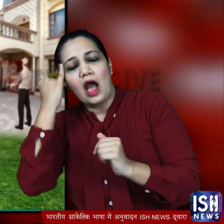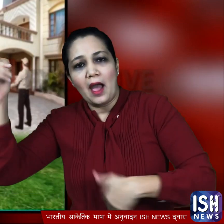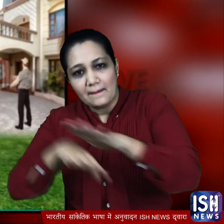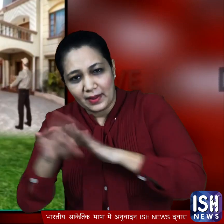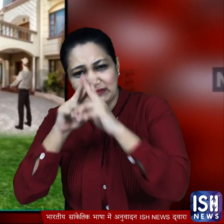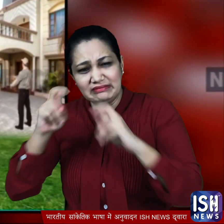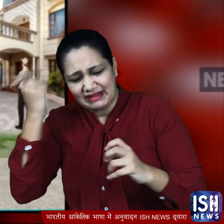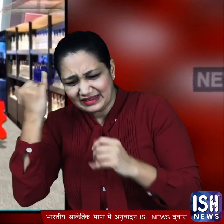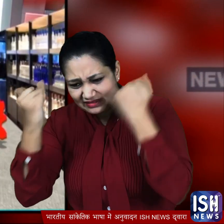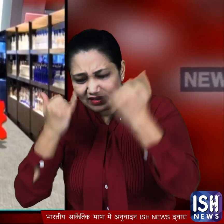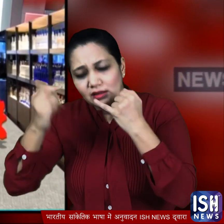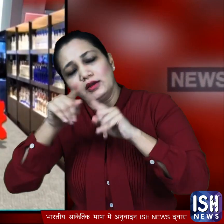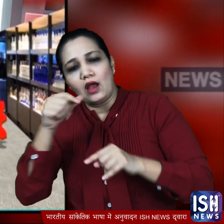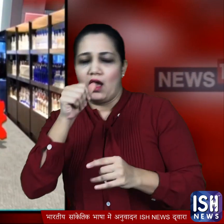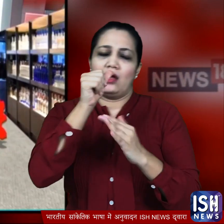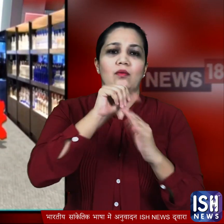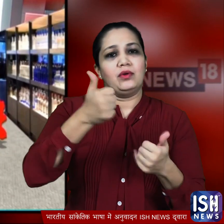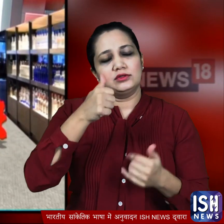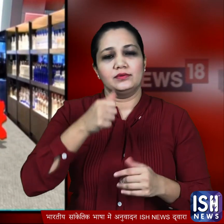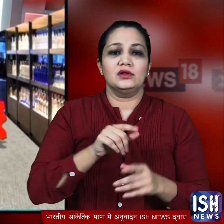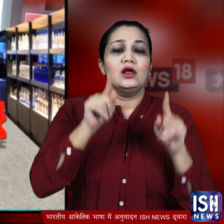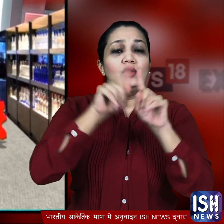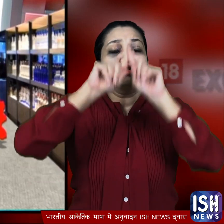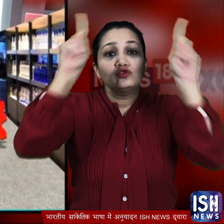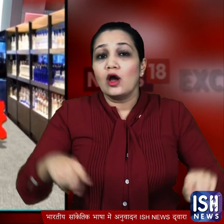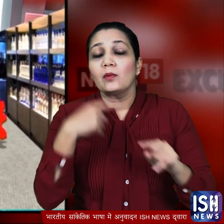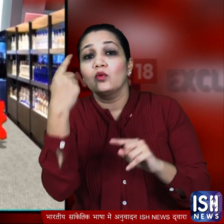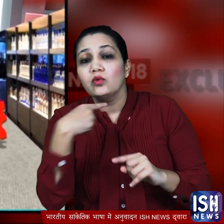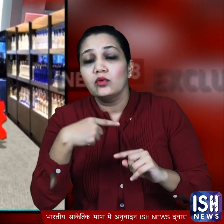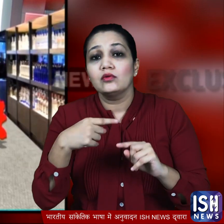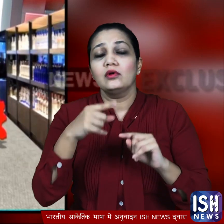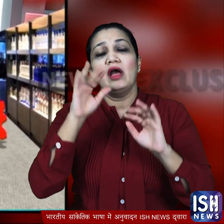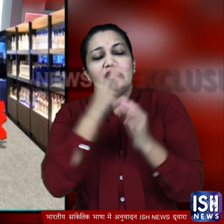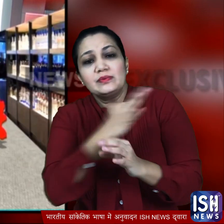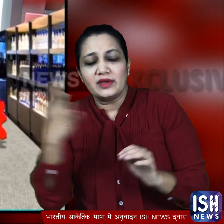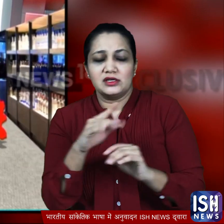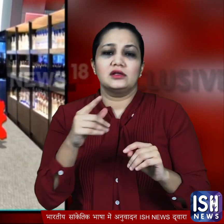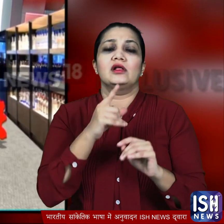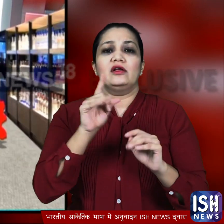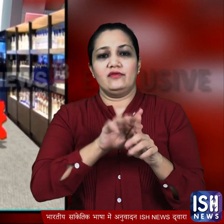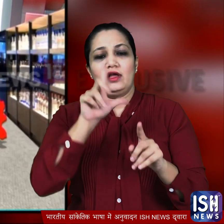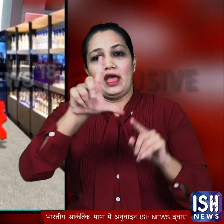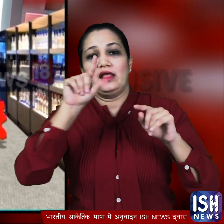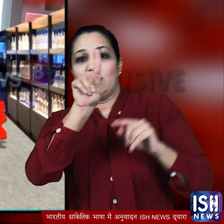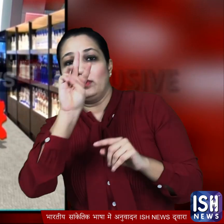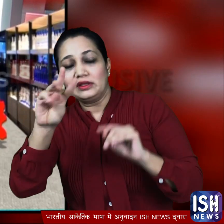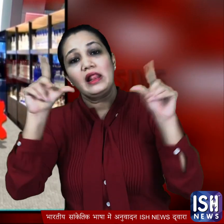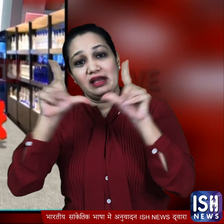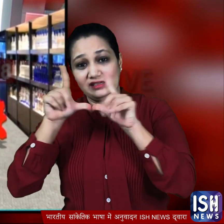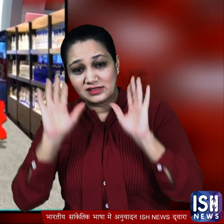जिसमें शराब की होम डिलिवरी वही दुकाने कर पाएंगी जिनके पास खास तरह का L13 लाइसेंस होगा अब तक दिल्ली में न